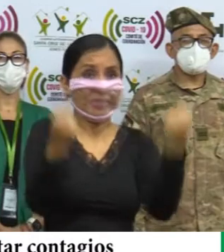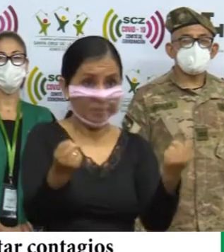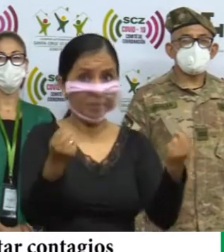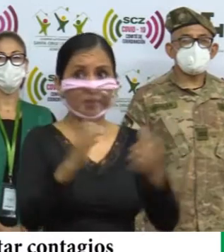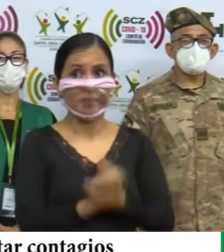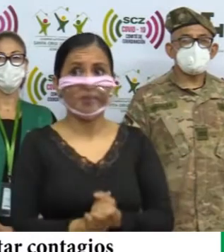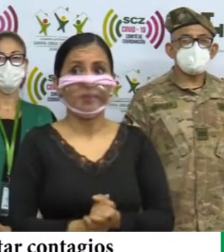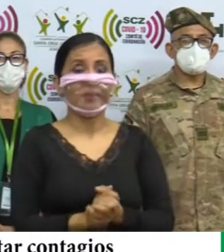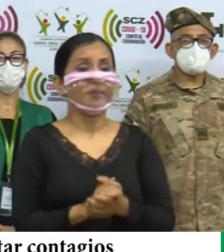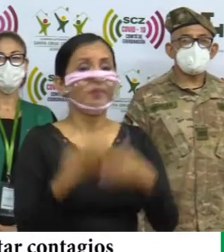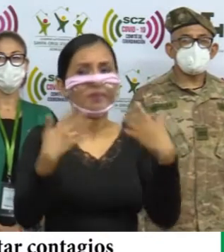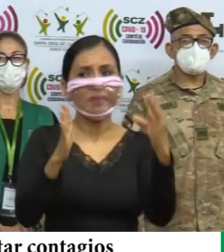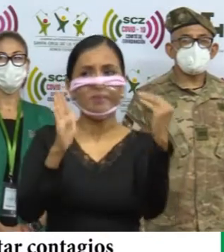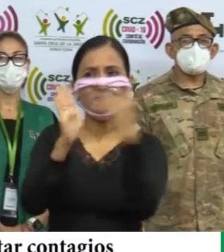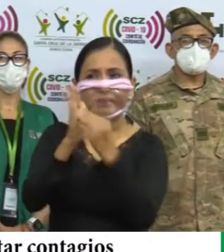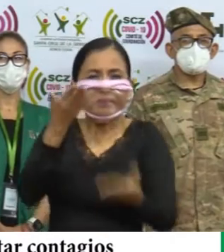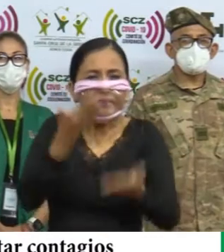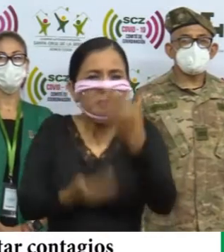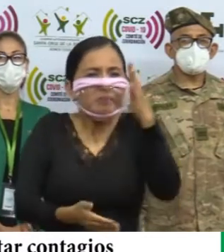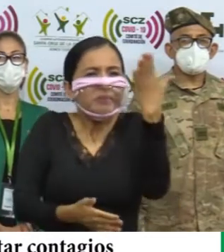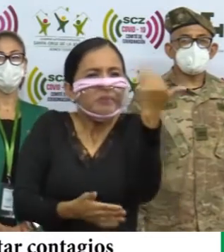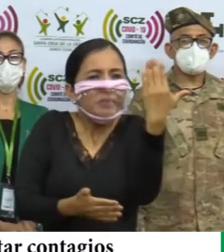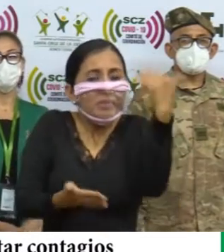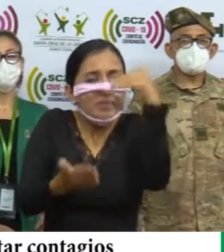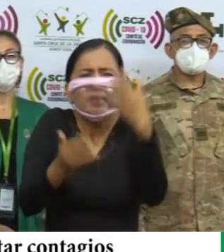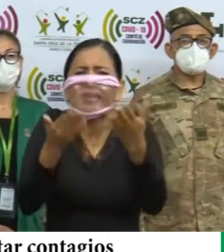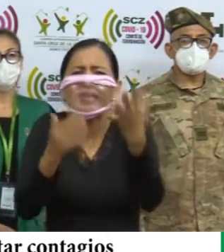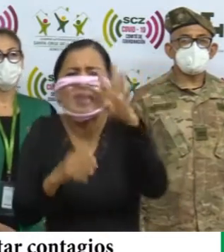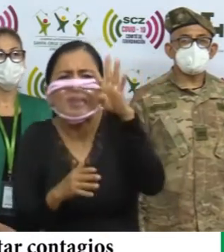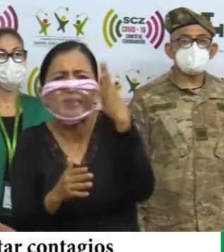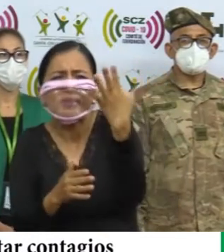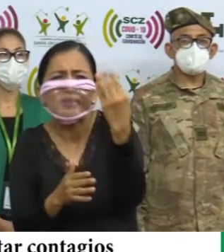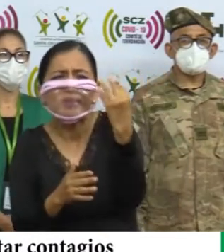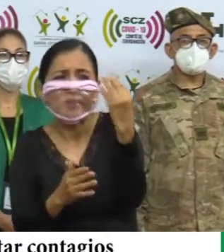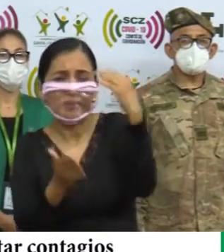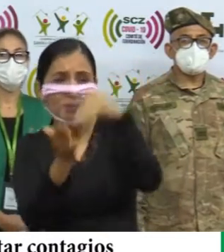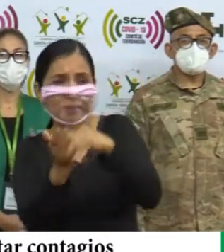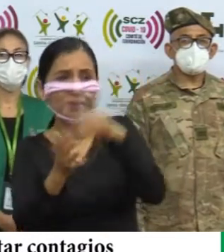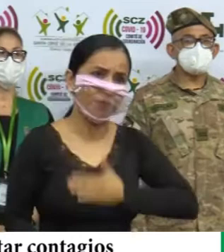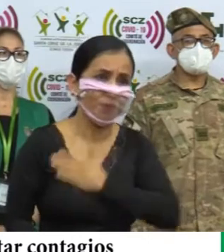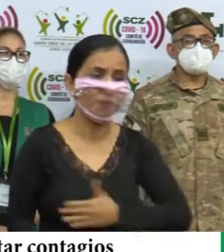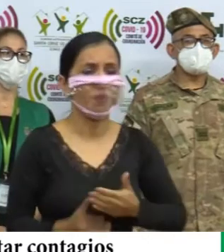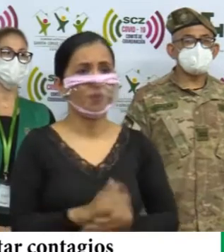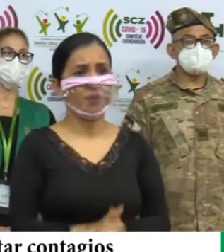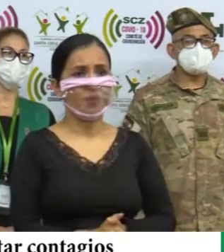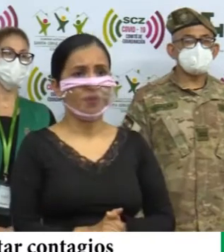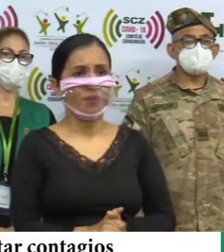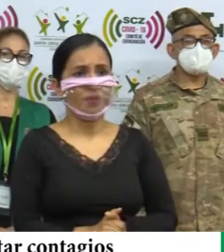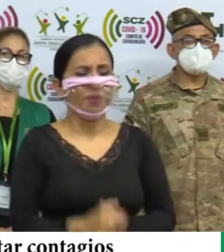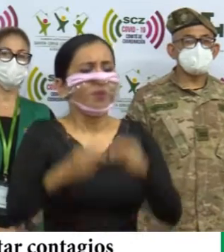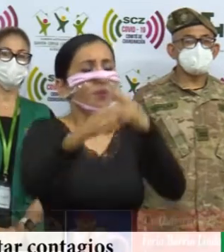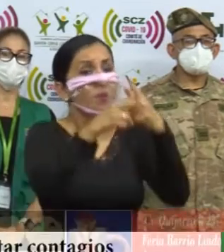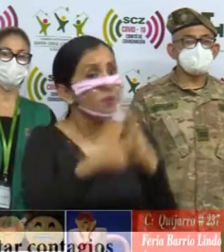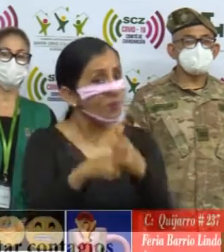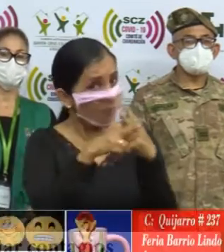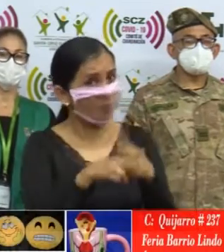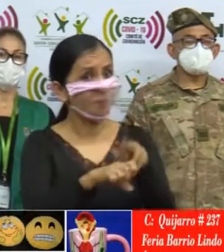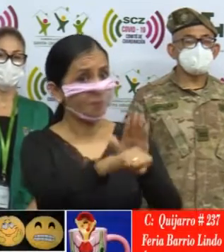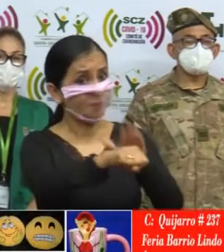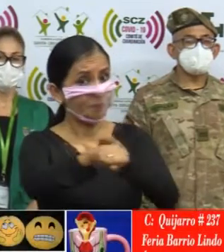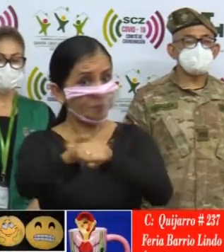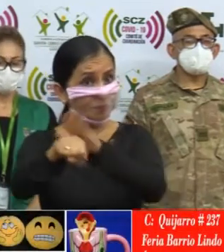y ahí están los casi 15.000 que hablábamos, 14.820 recuperados. Cuidado